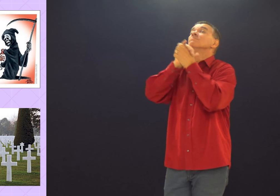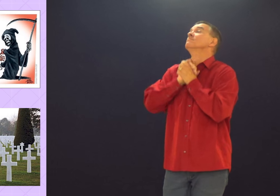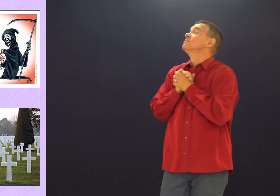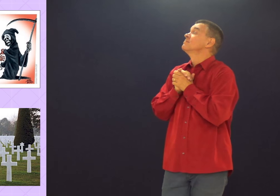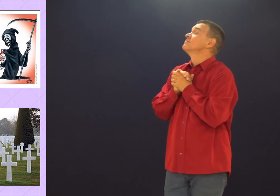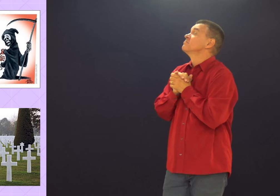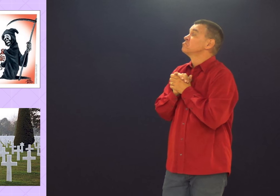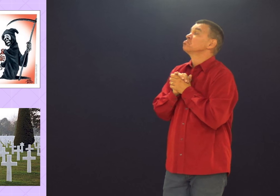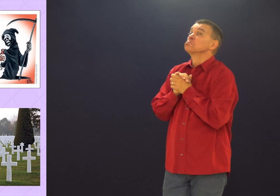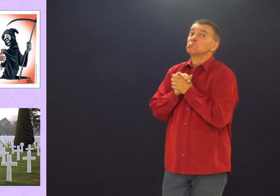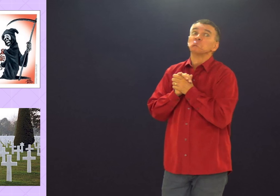Ele é só?